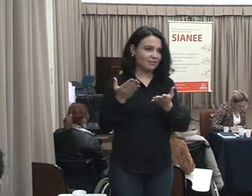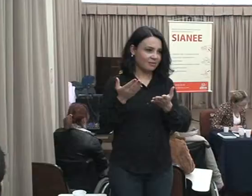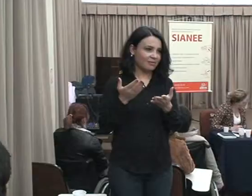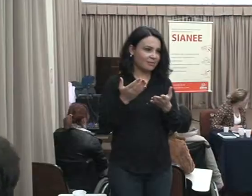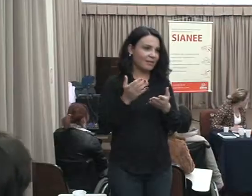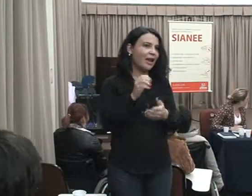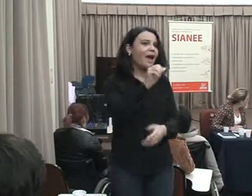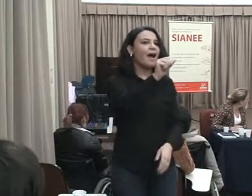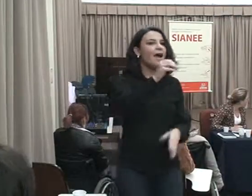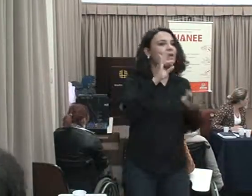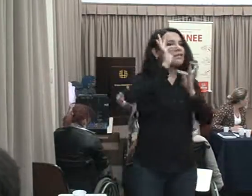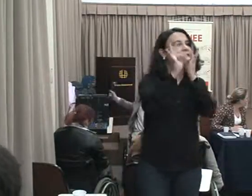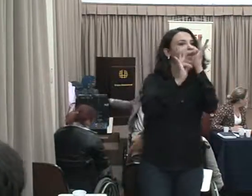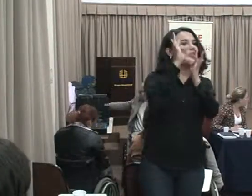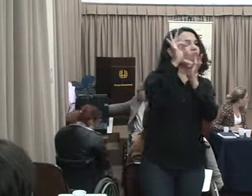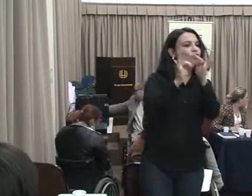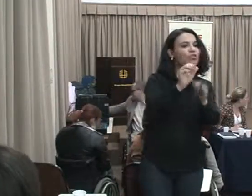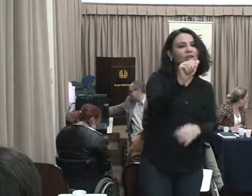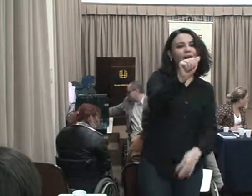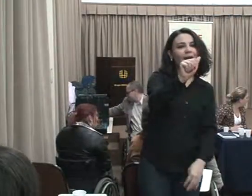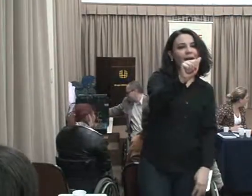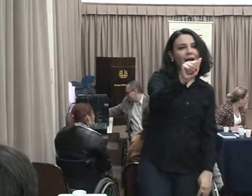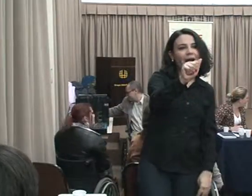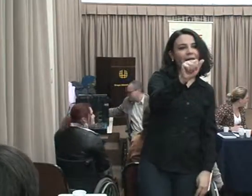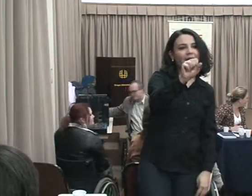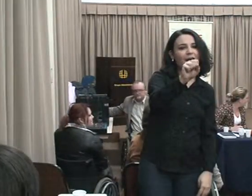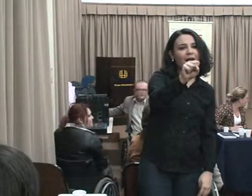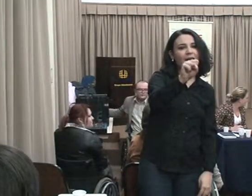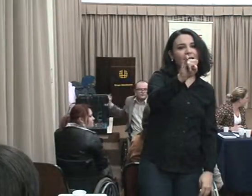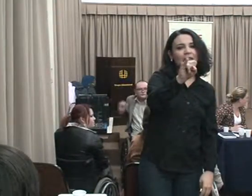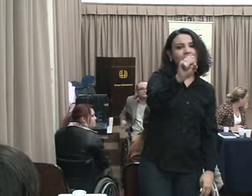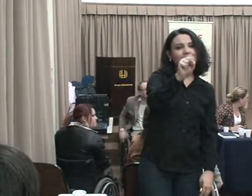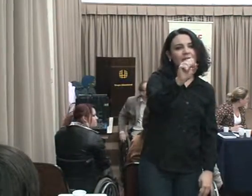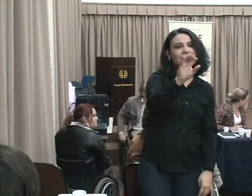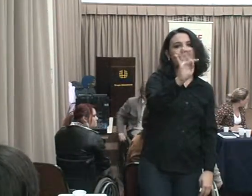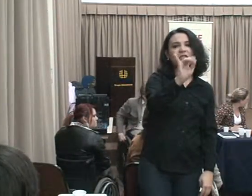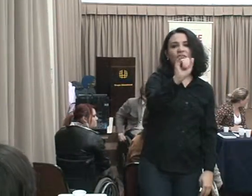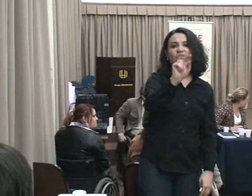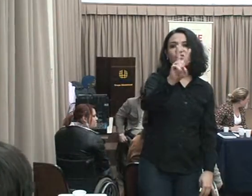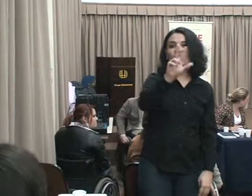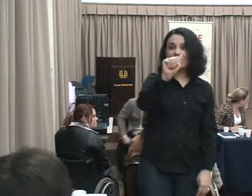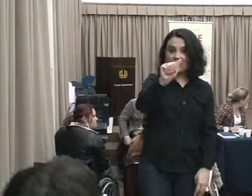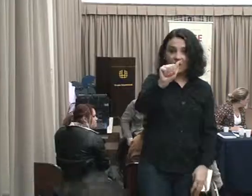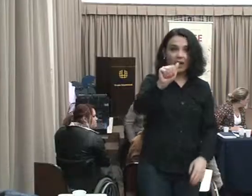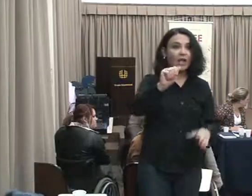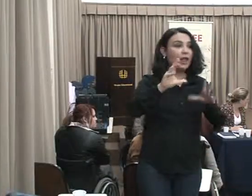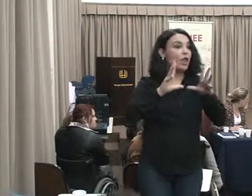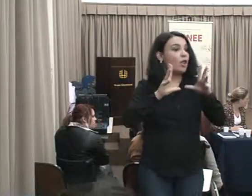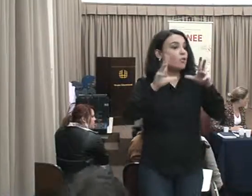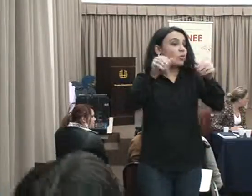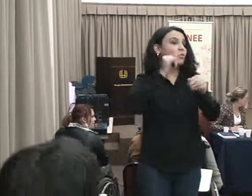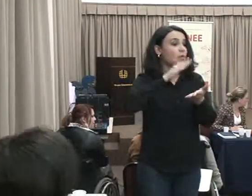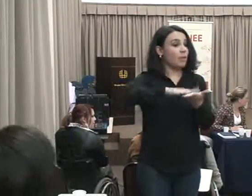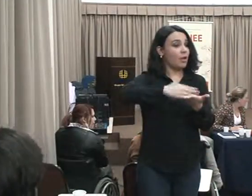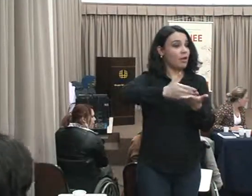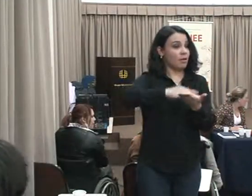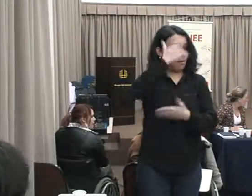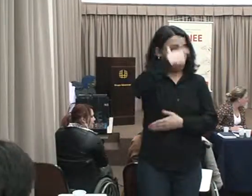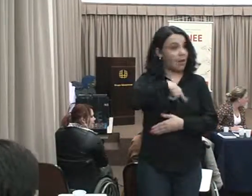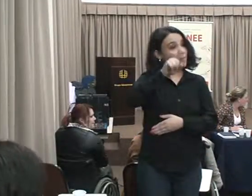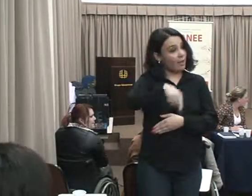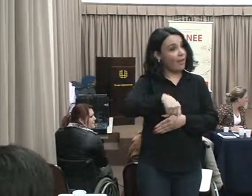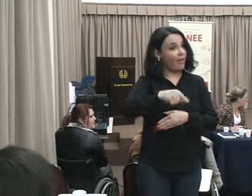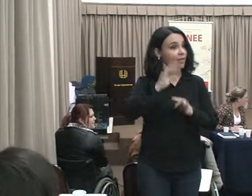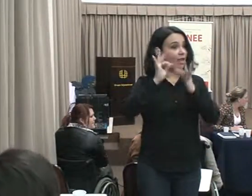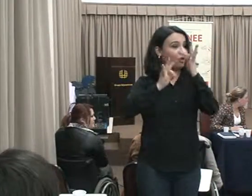Não só dentre as pessoas com deficiência Nas universidades Nos congressos Tem, tá faltando muita coisa ainda É